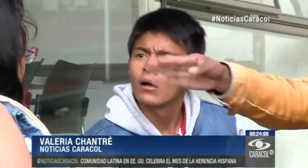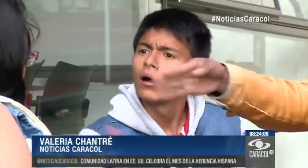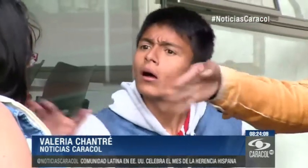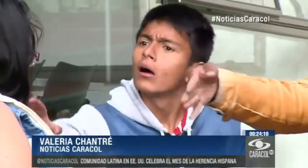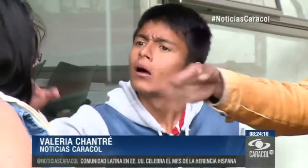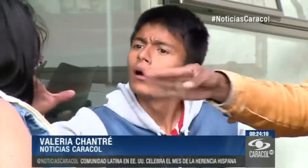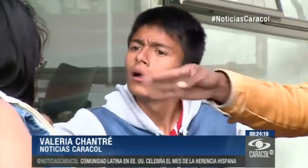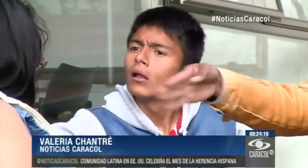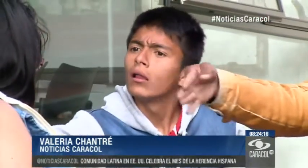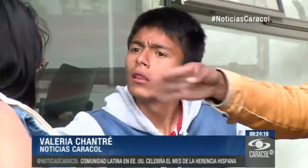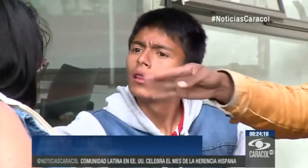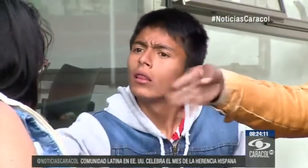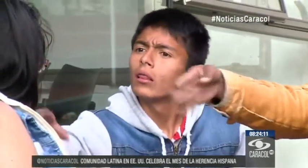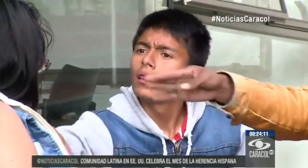resto de la población que presenta la prueba.